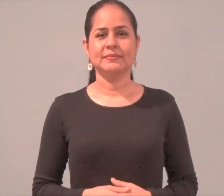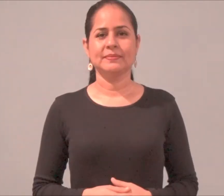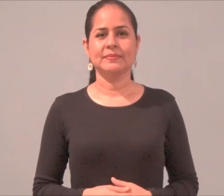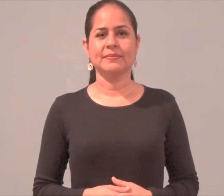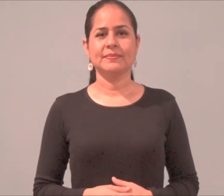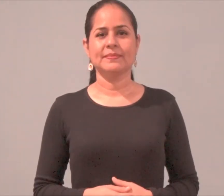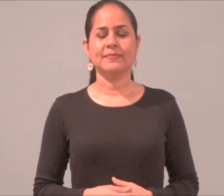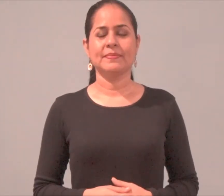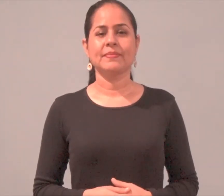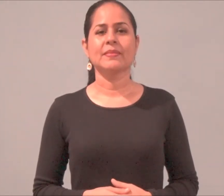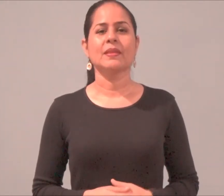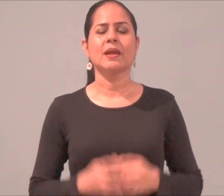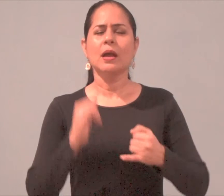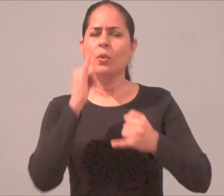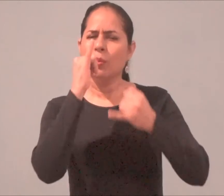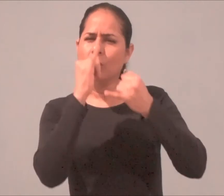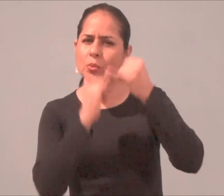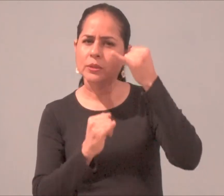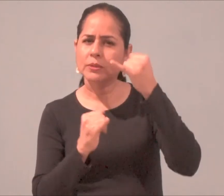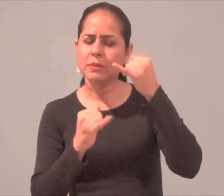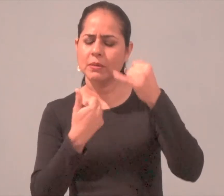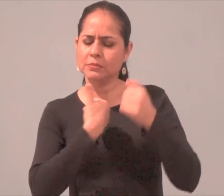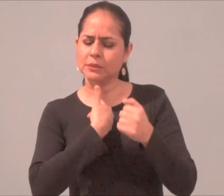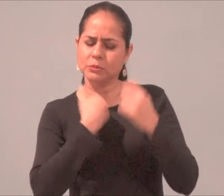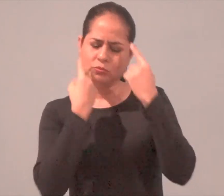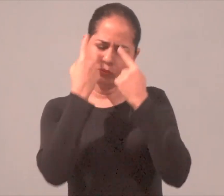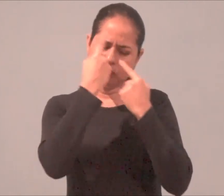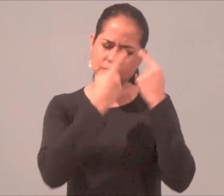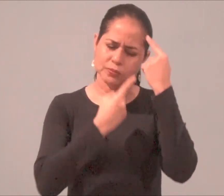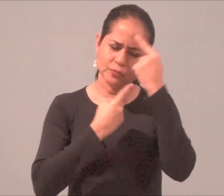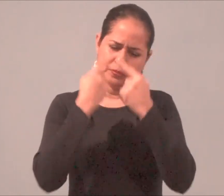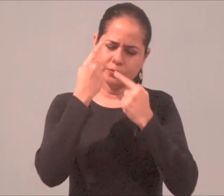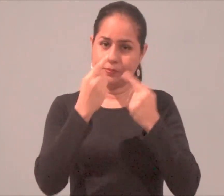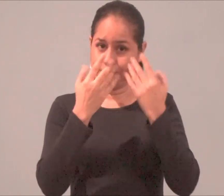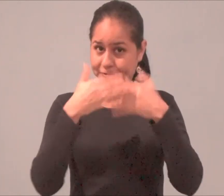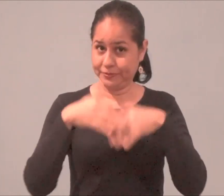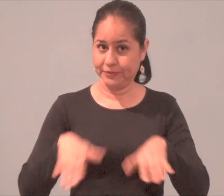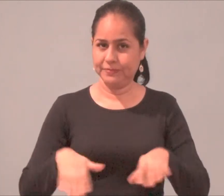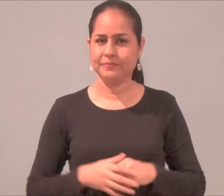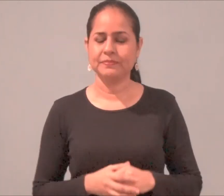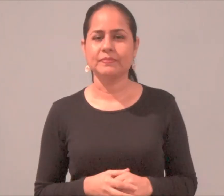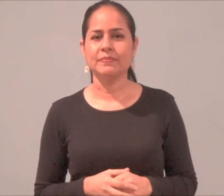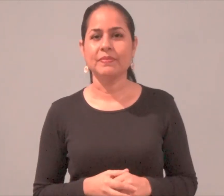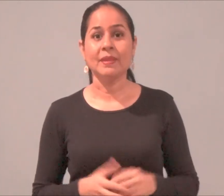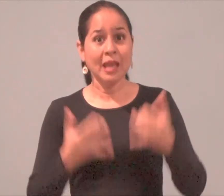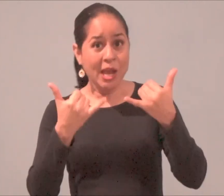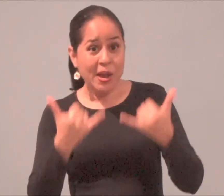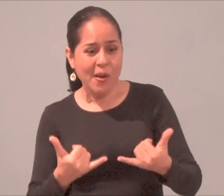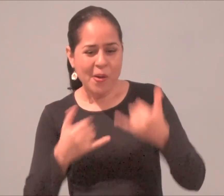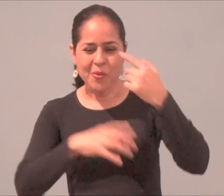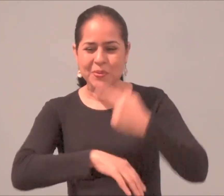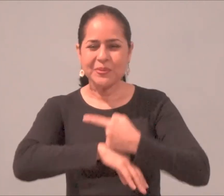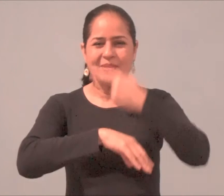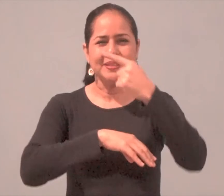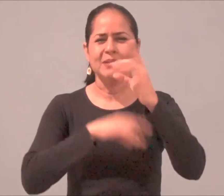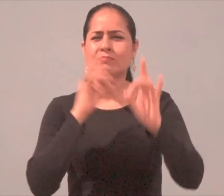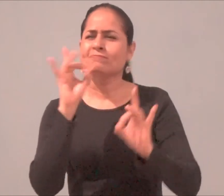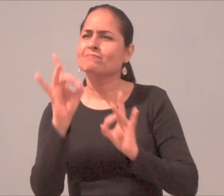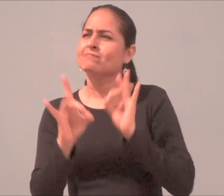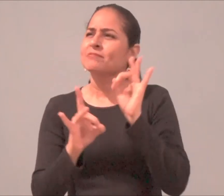Conclusión, reflexión final Hoy es un día perfecto Para ponerme en contacto Con quienes están junto a mí